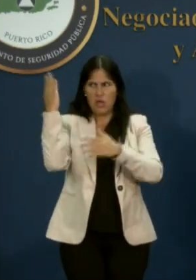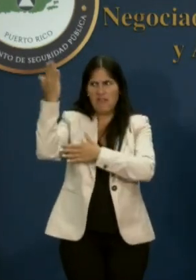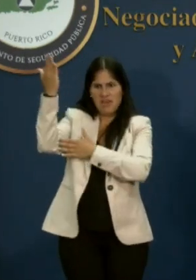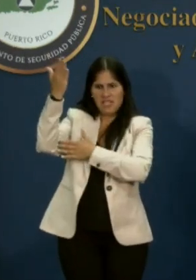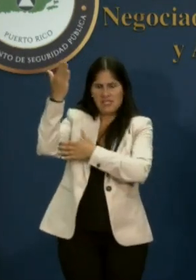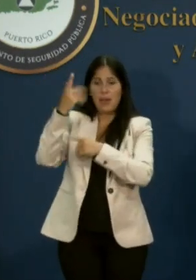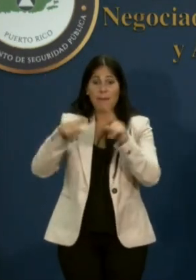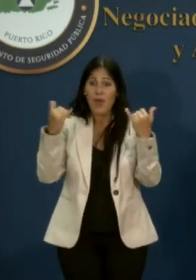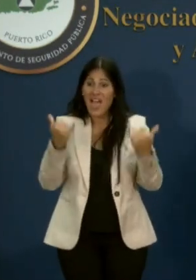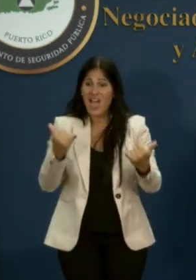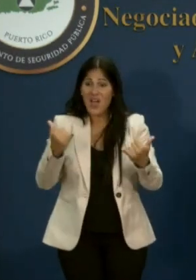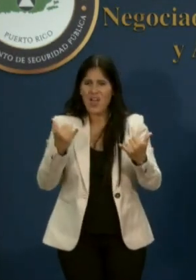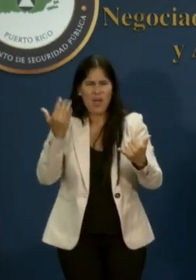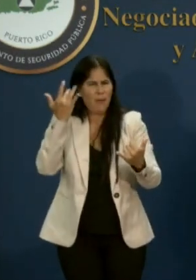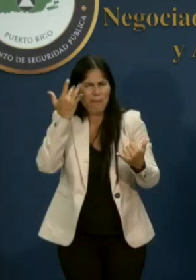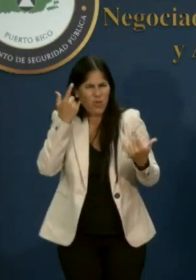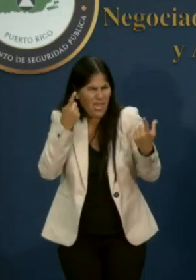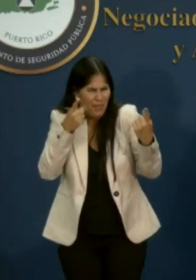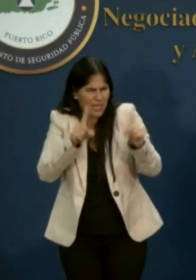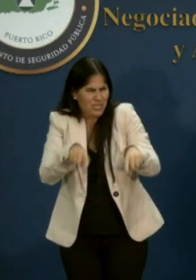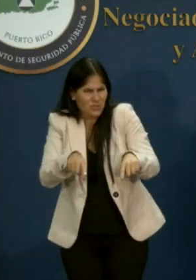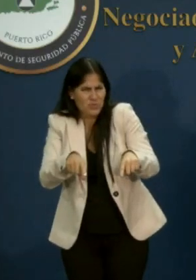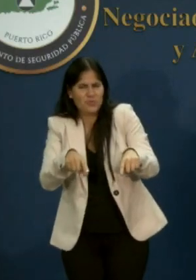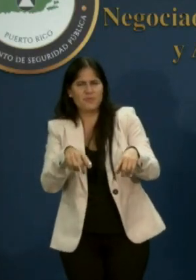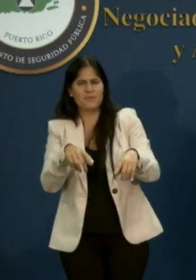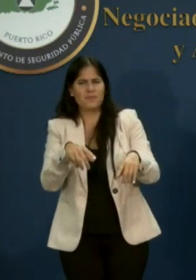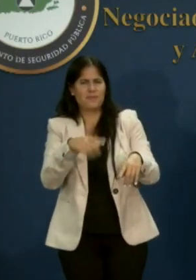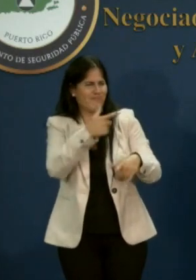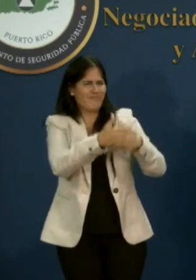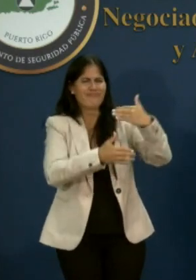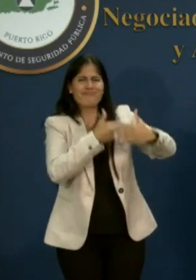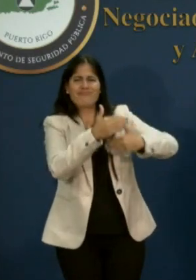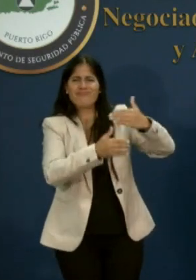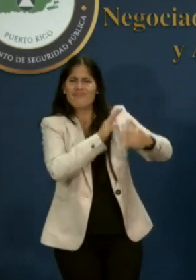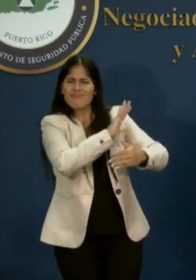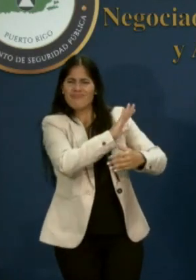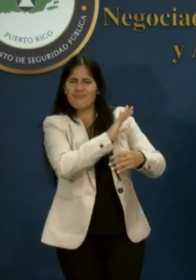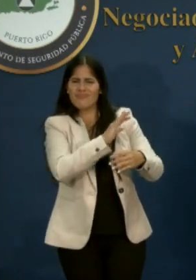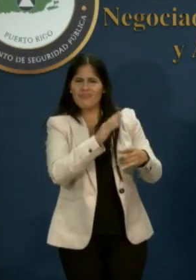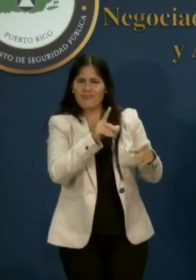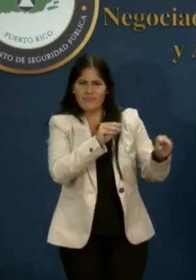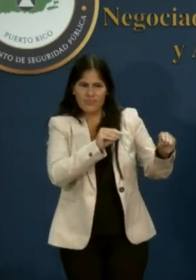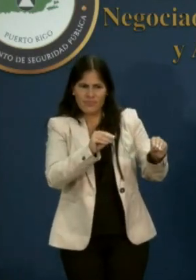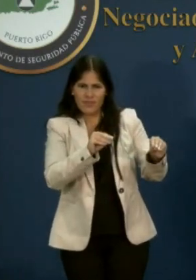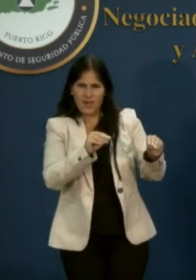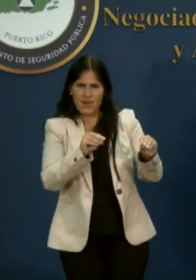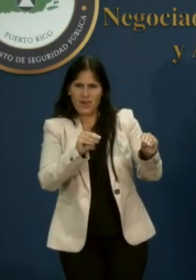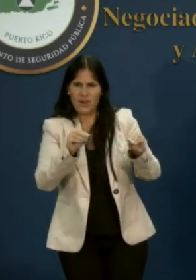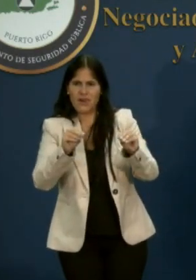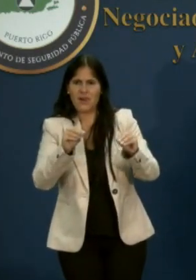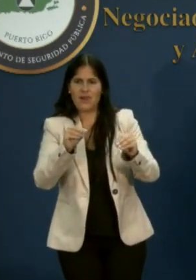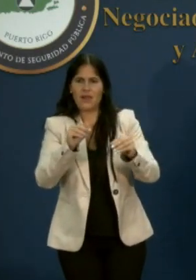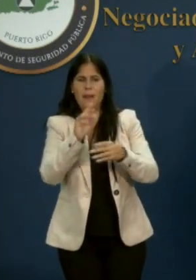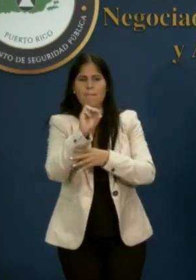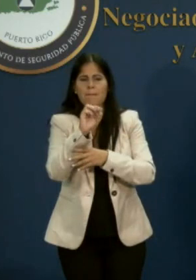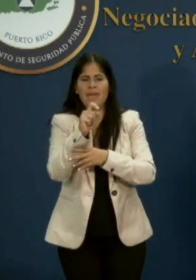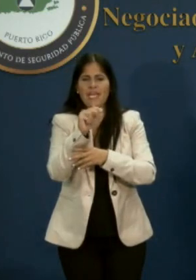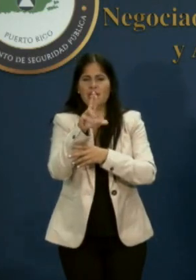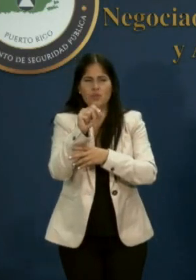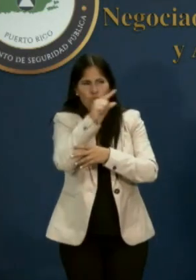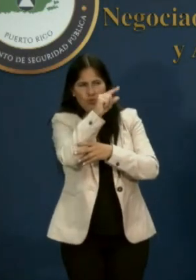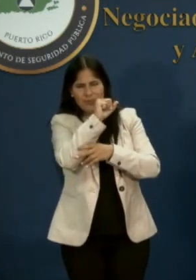¿Por qué está pasando esto? Según se va moviendo el sistema, pues mejora el área metro, empeora el área oeste, ¿verdad?